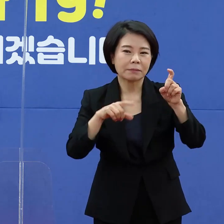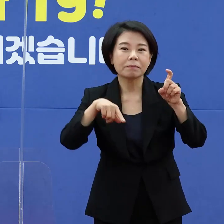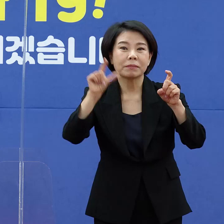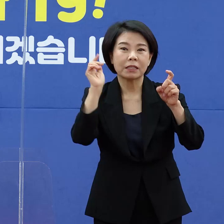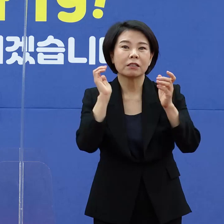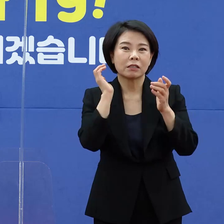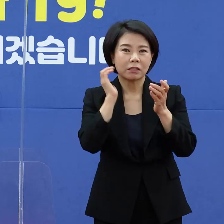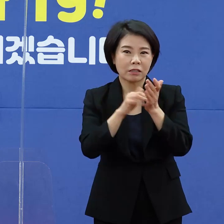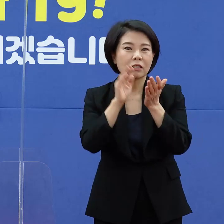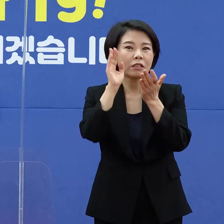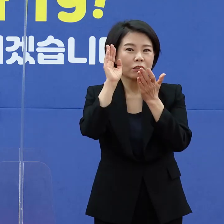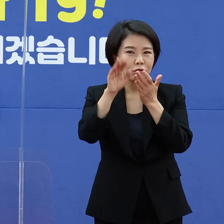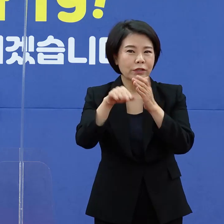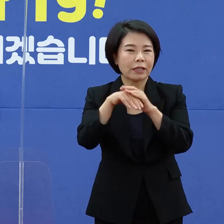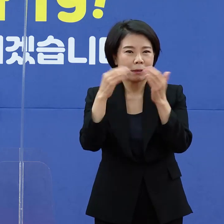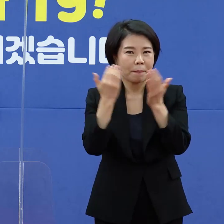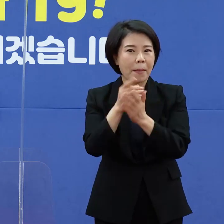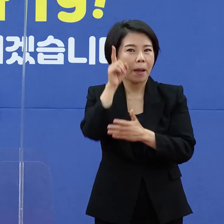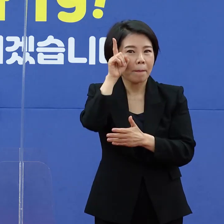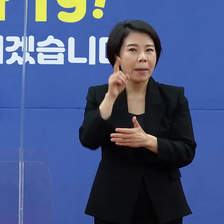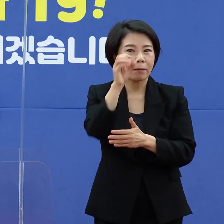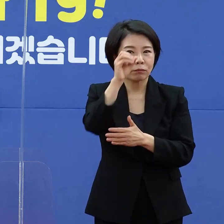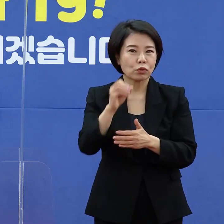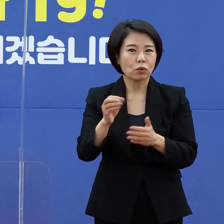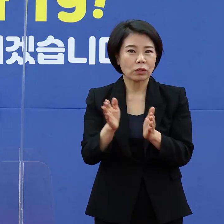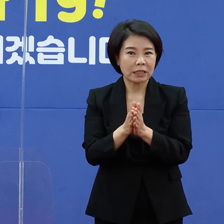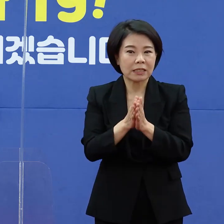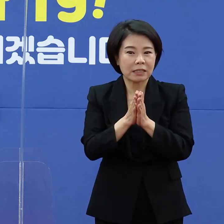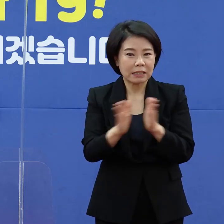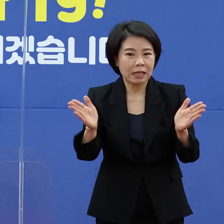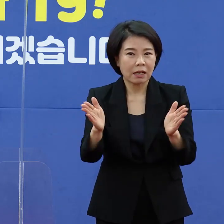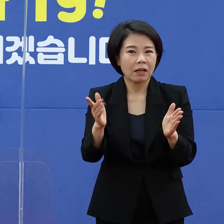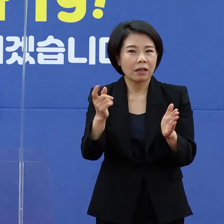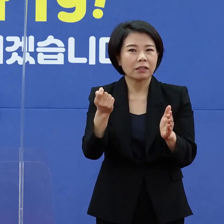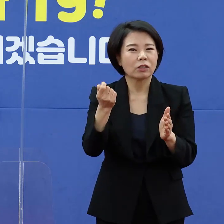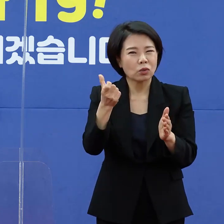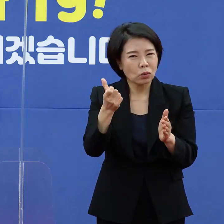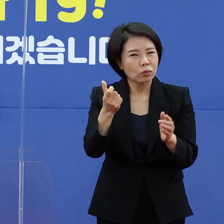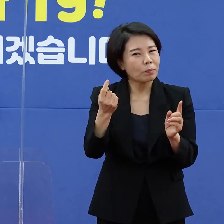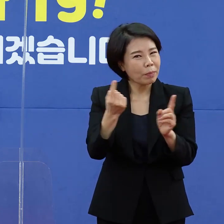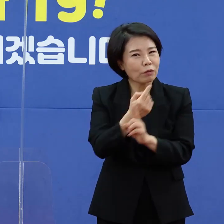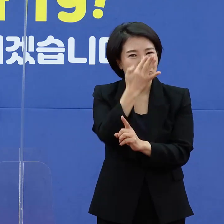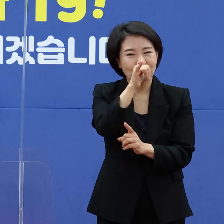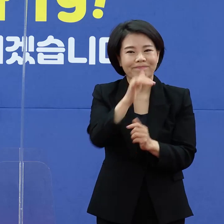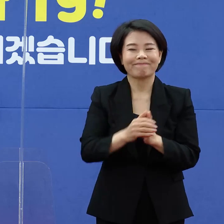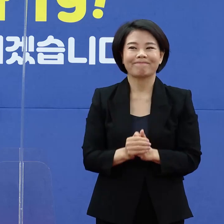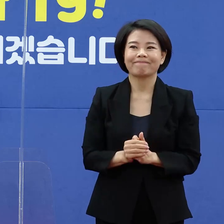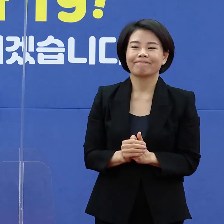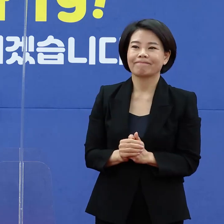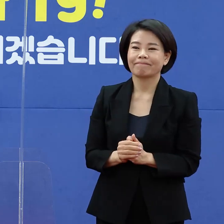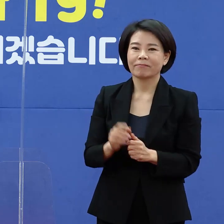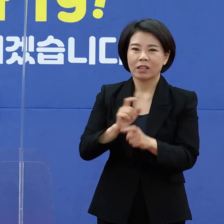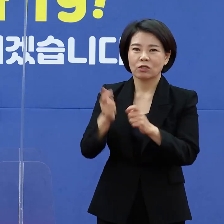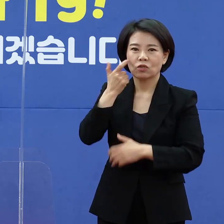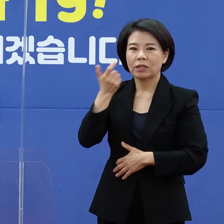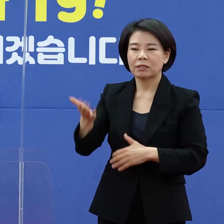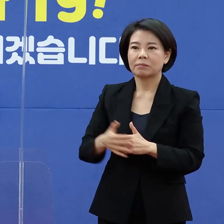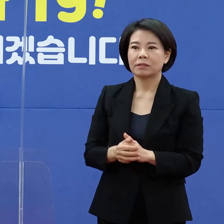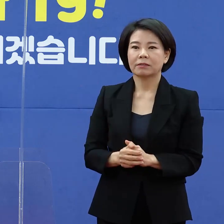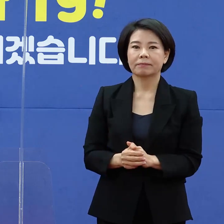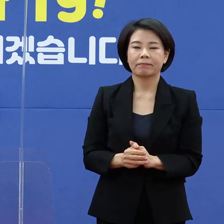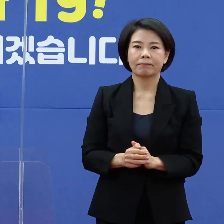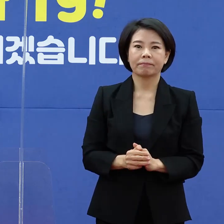전면 시행할 예정으로 있습니다만 변수는 조금 있습니다. 추가 질문입니다.